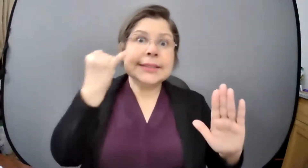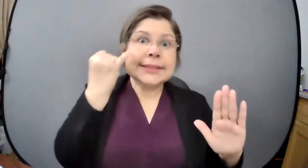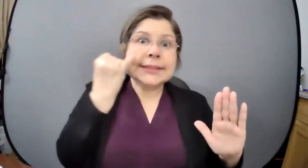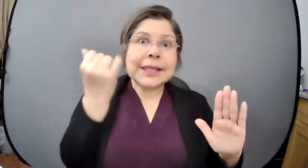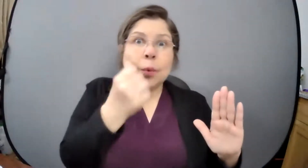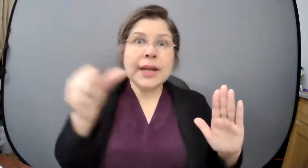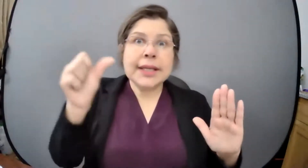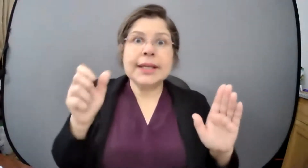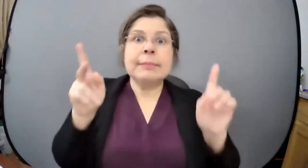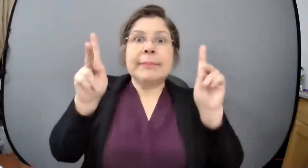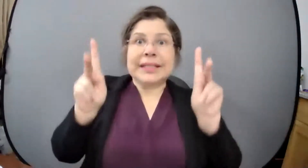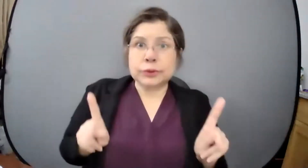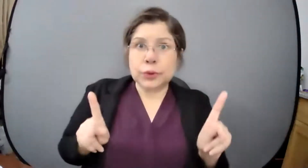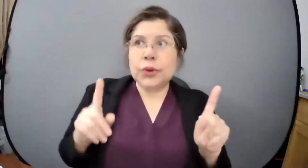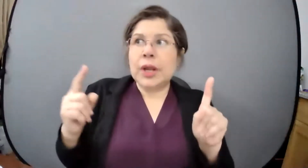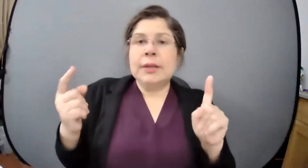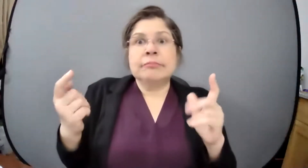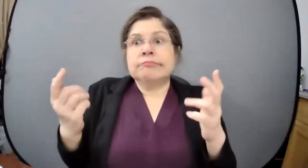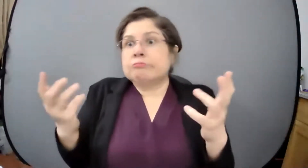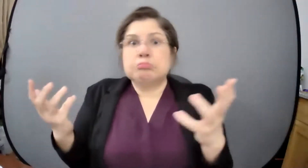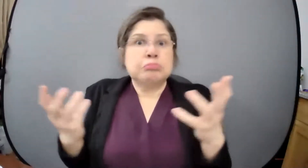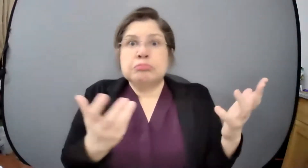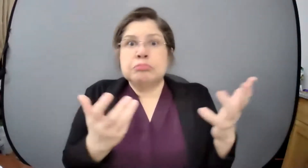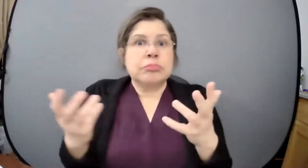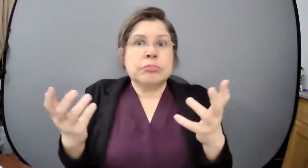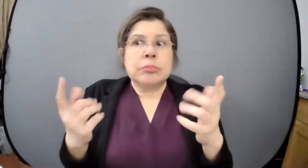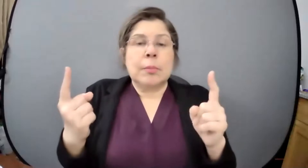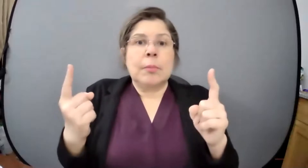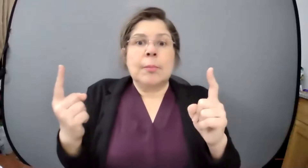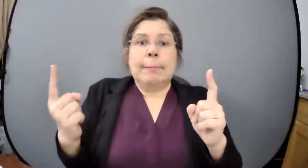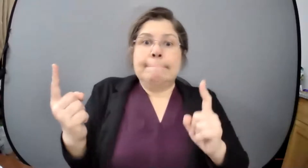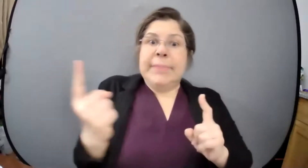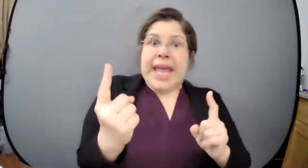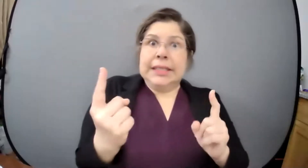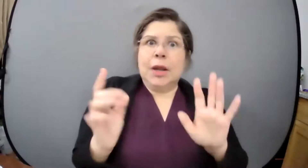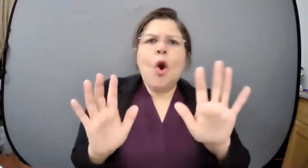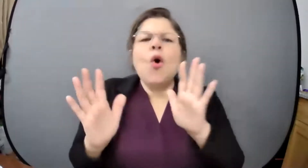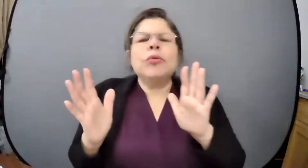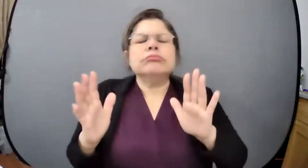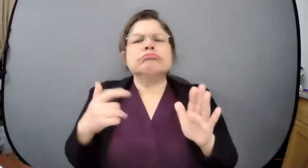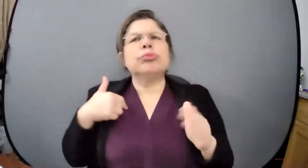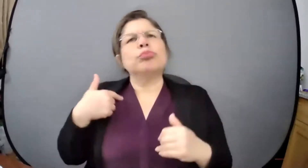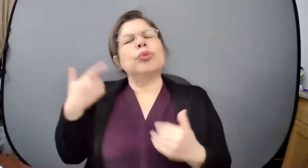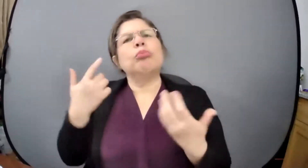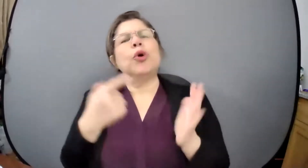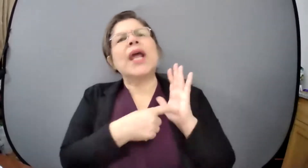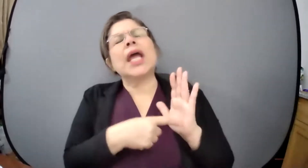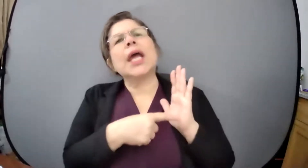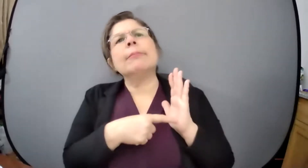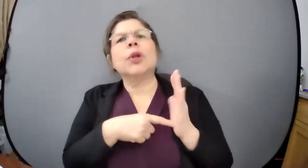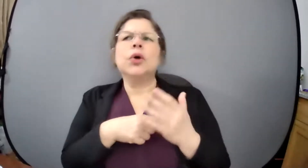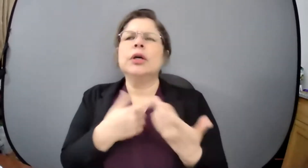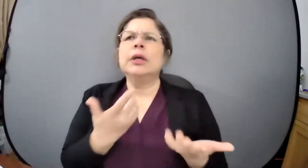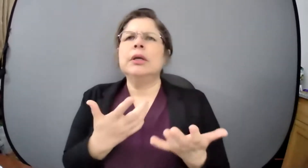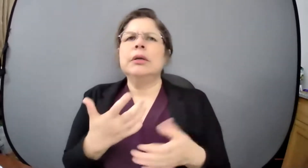alguna de ellas o muchas de ellas que están en nuestro hogar y como hablando del COVID de cómo les parece el COVID